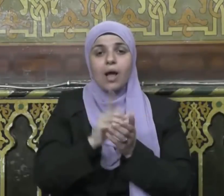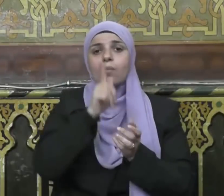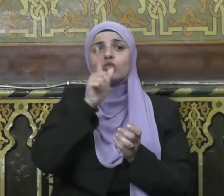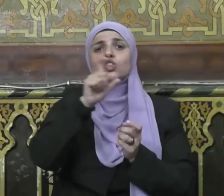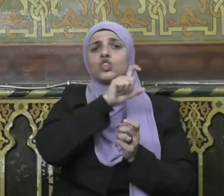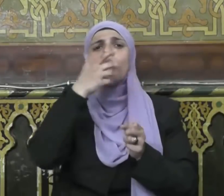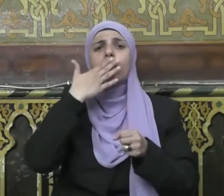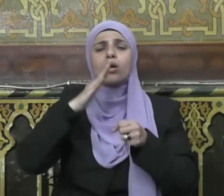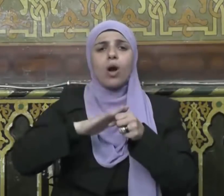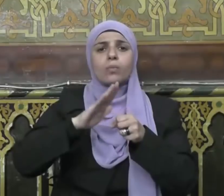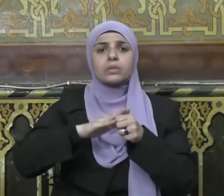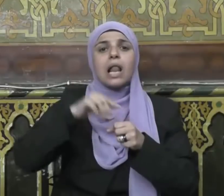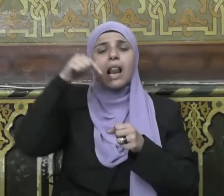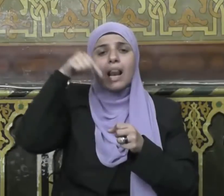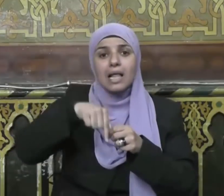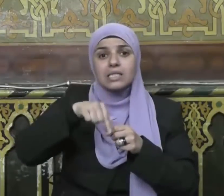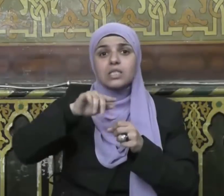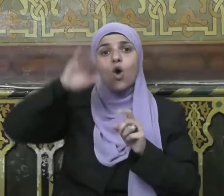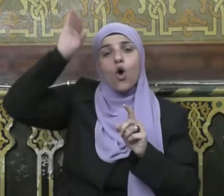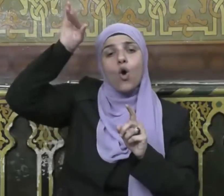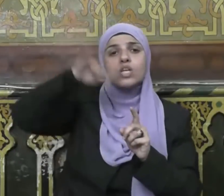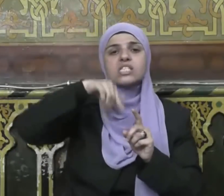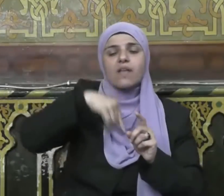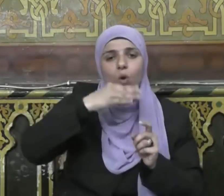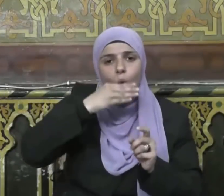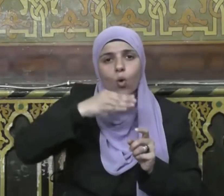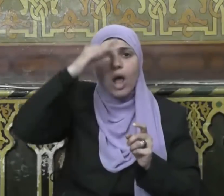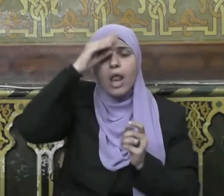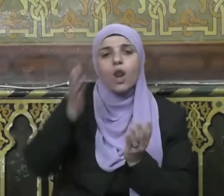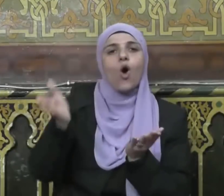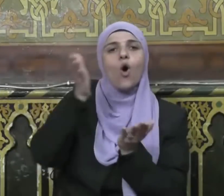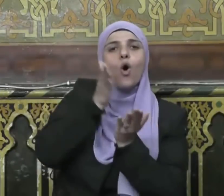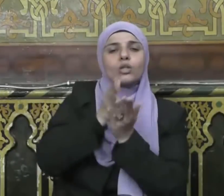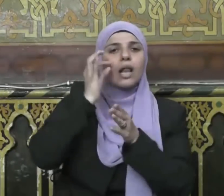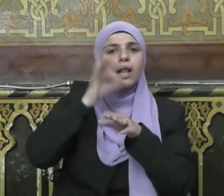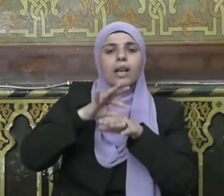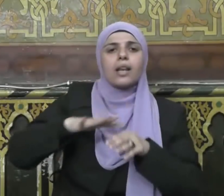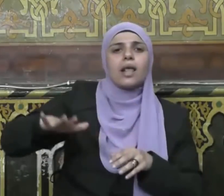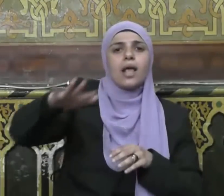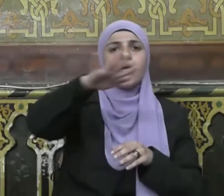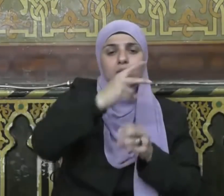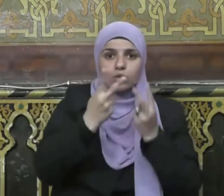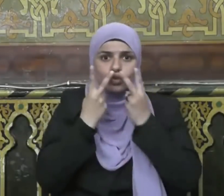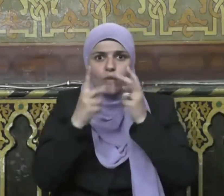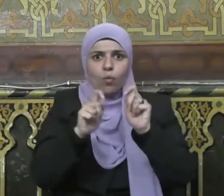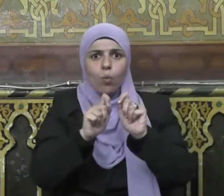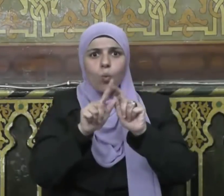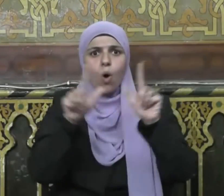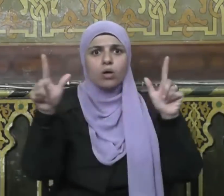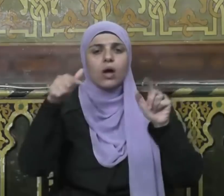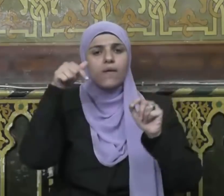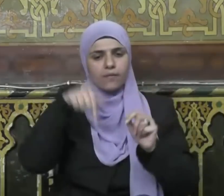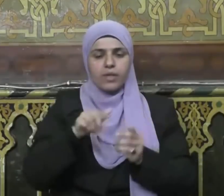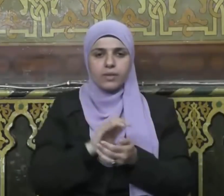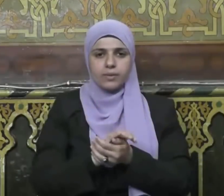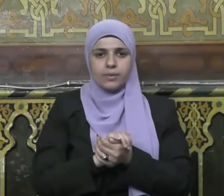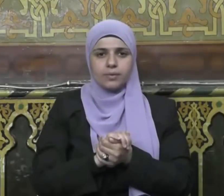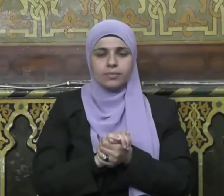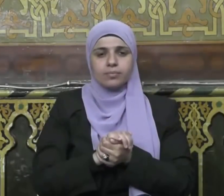أنزلت صحف إبراهيم أول ليلة من شهر رمضان وأنزلت التوراة لست